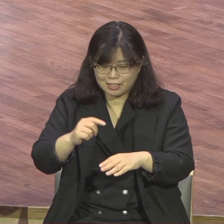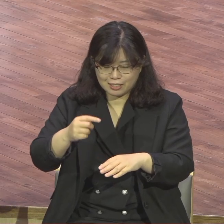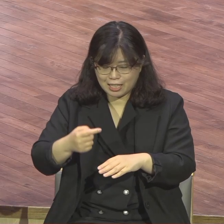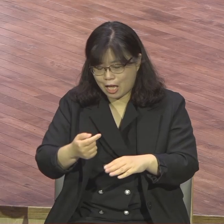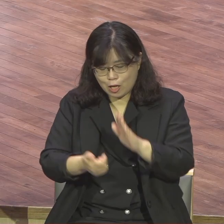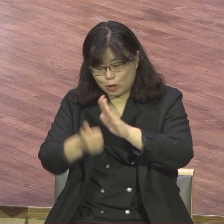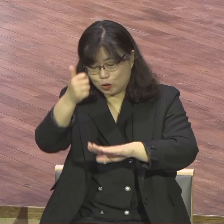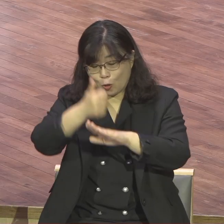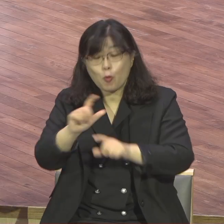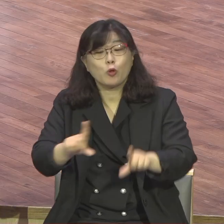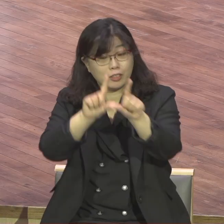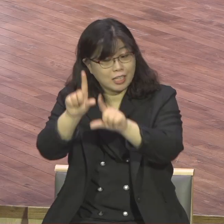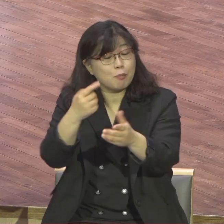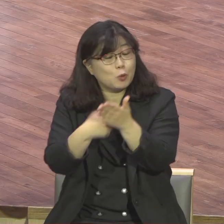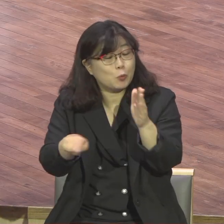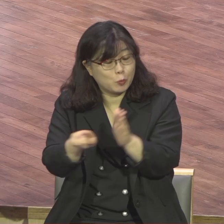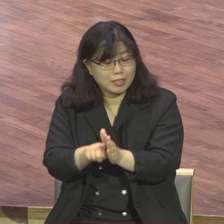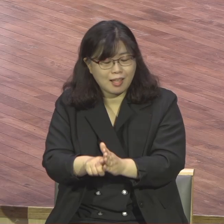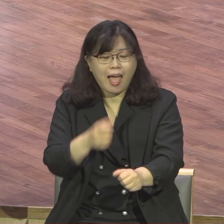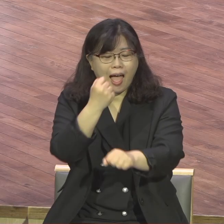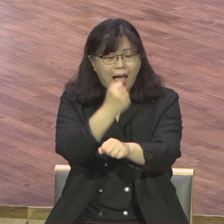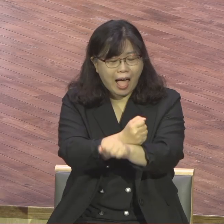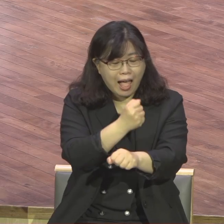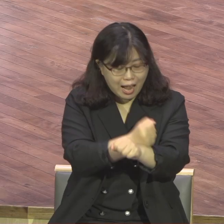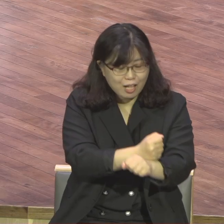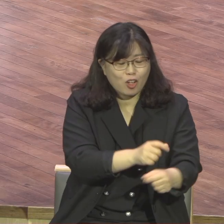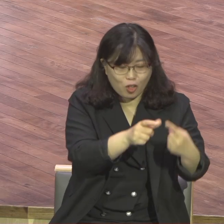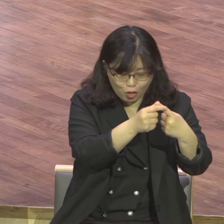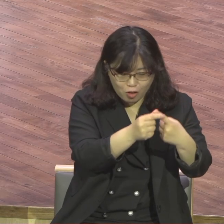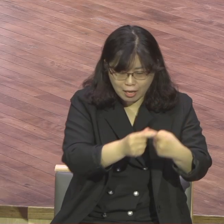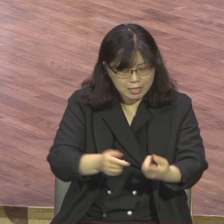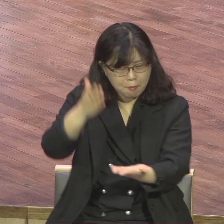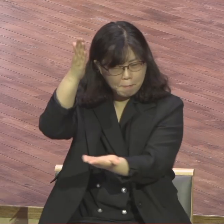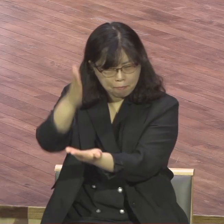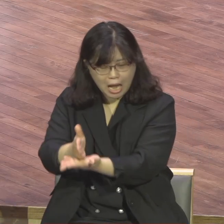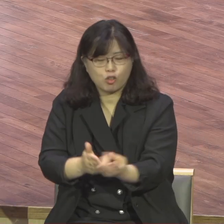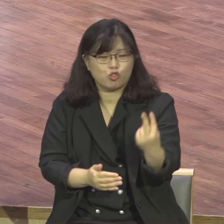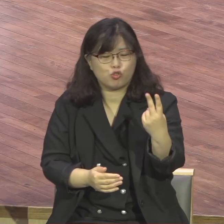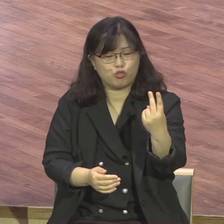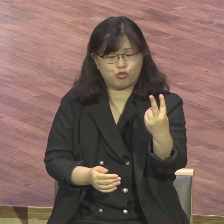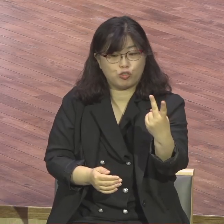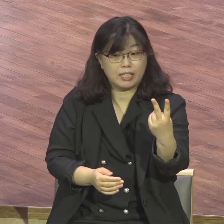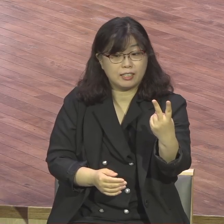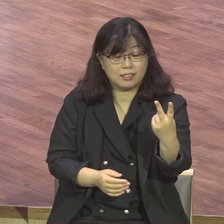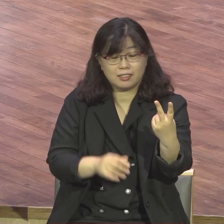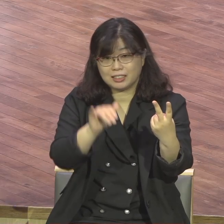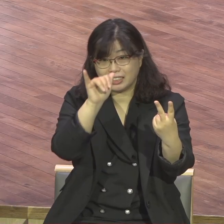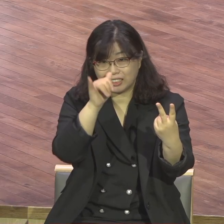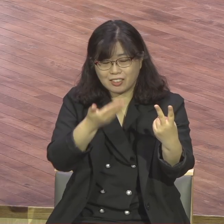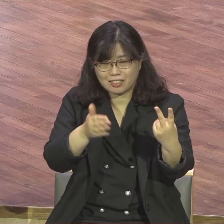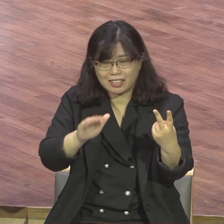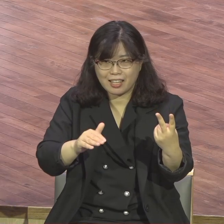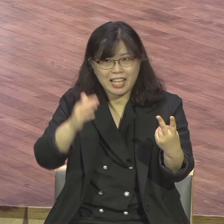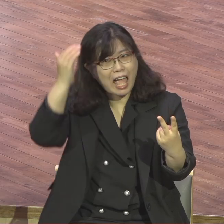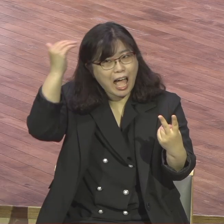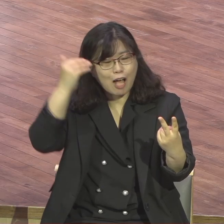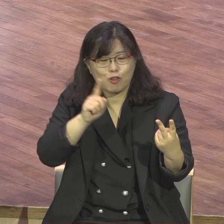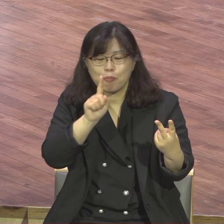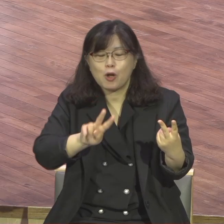나와 있어요 우리 성경 번역에 보면 세 가지 의미를 나타나는데 첫째는 이 세대를 본받지 말라 이 세대를